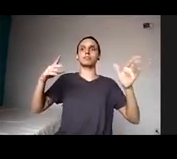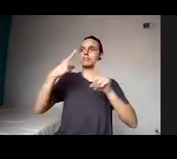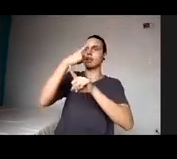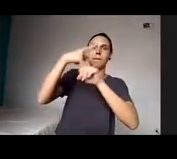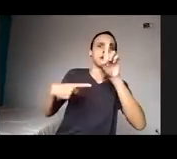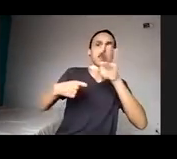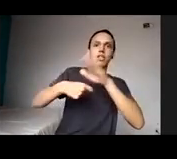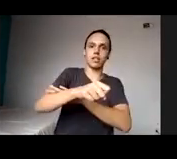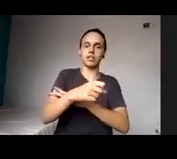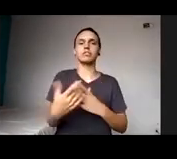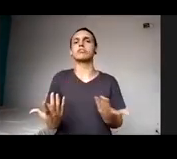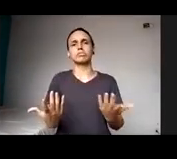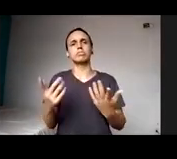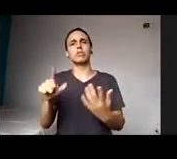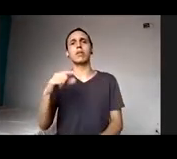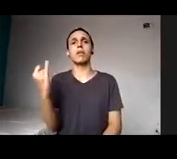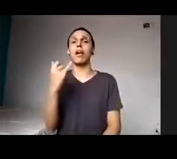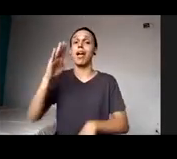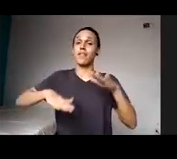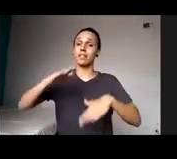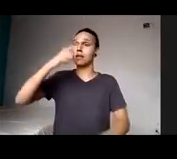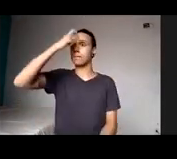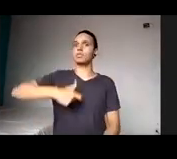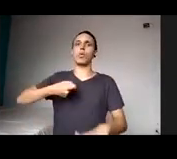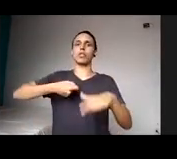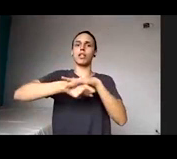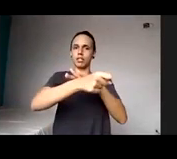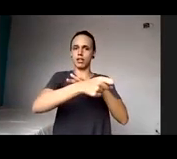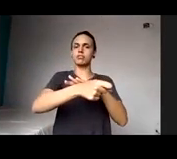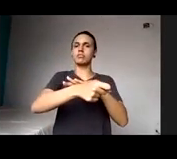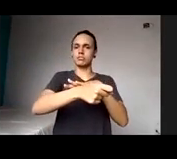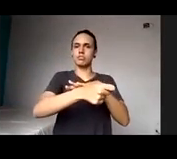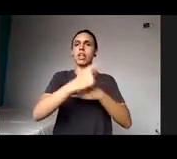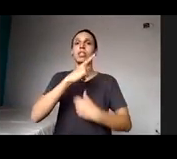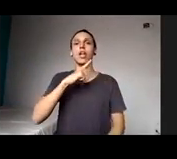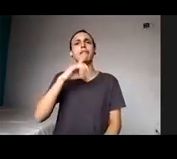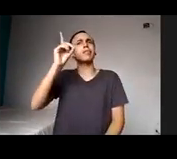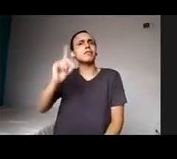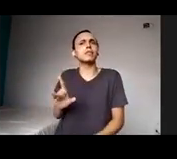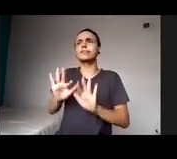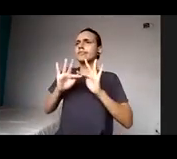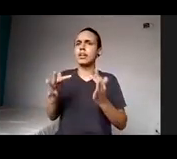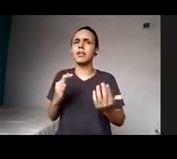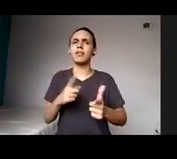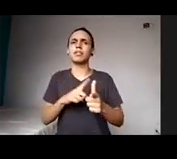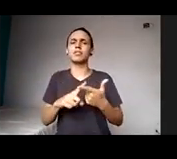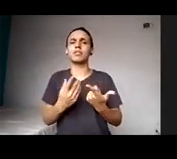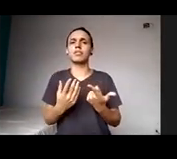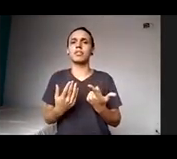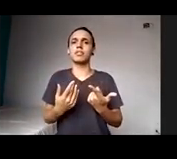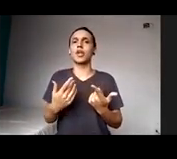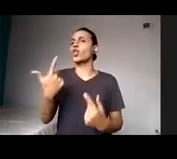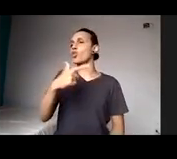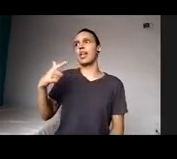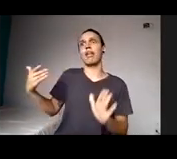vê muitas vezes as pessoas que entram com acesso, pessoas com uma deficiência mínima, que não tiveram tantas barreiras,